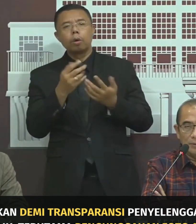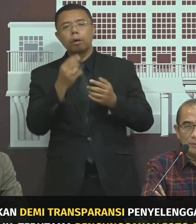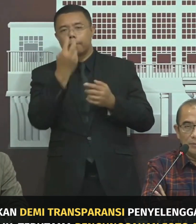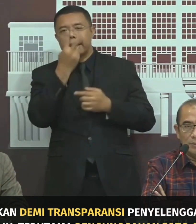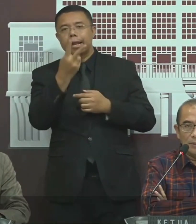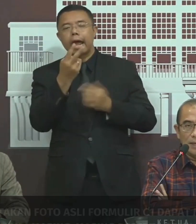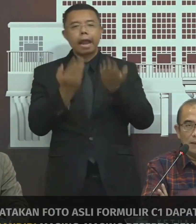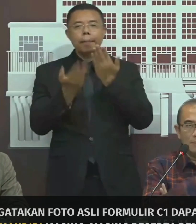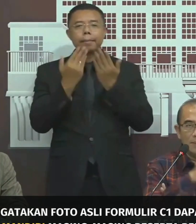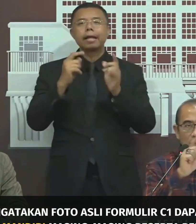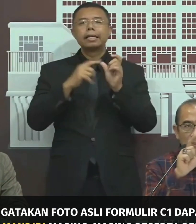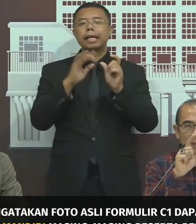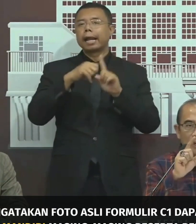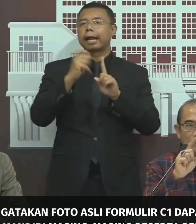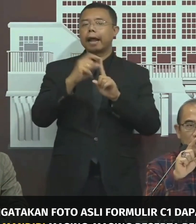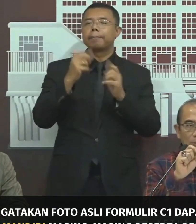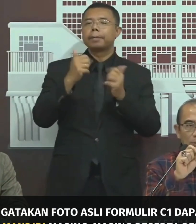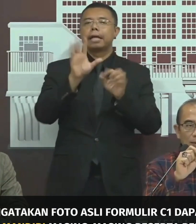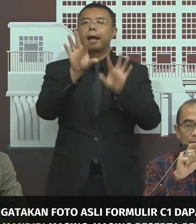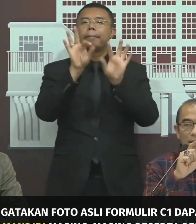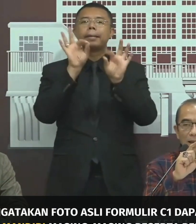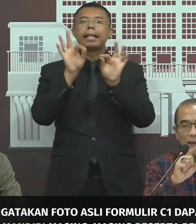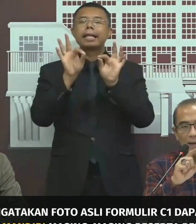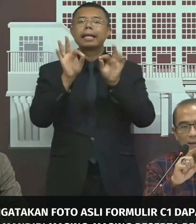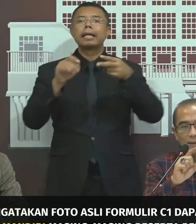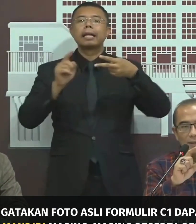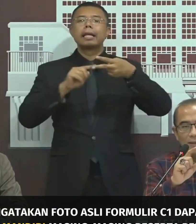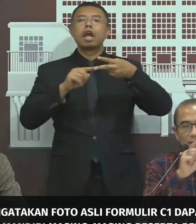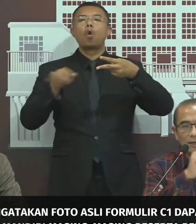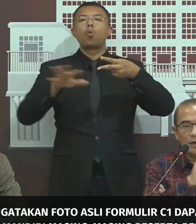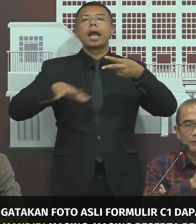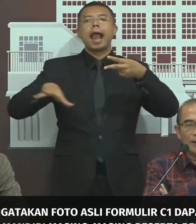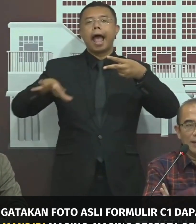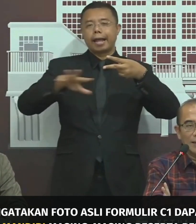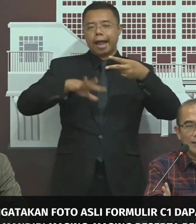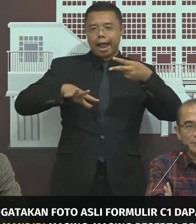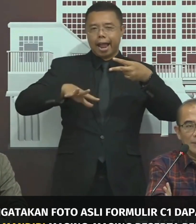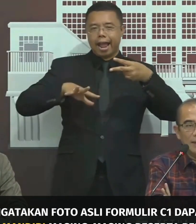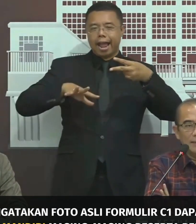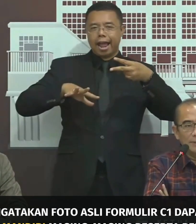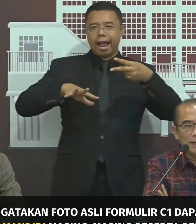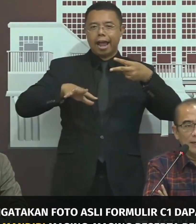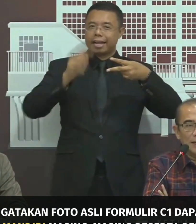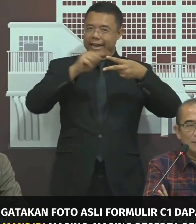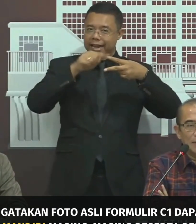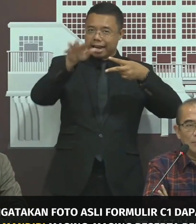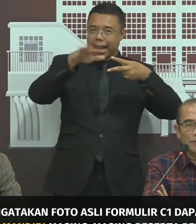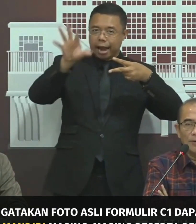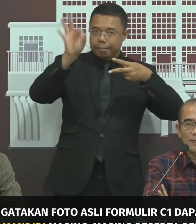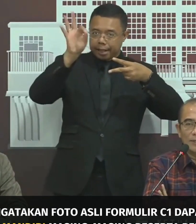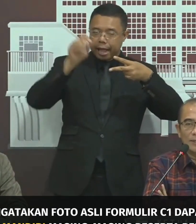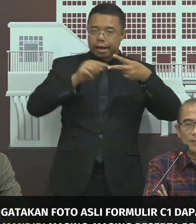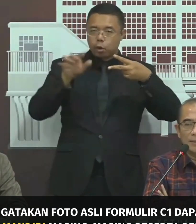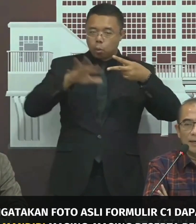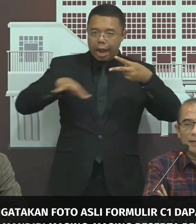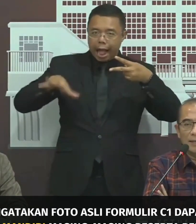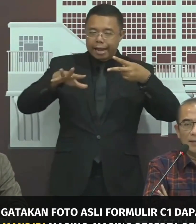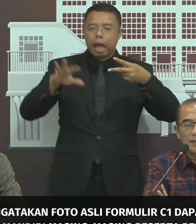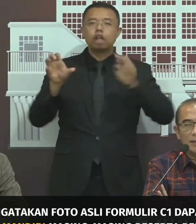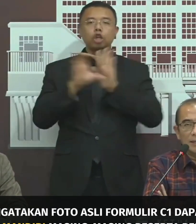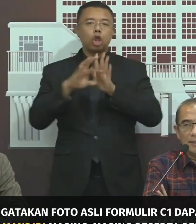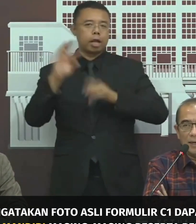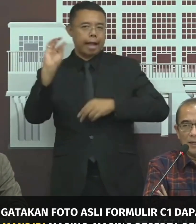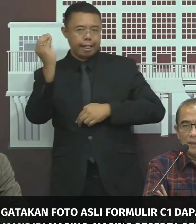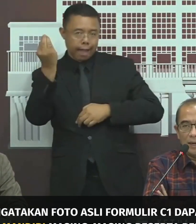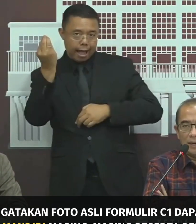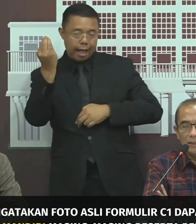rekap itu bisa ambil pilihan menu yang wilayah Jadi kalau wilayah nanti pilihannya misalnya kita ambil provinsi TKI